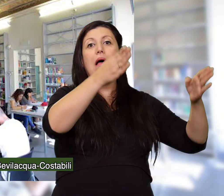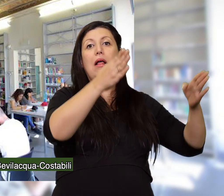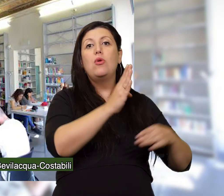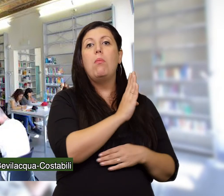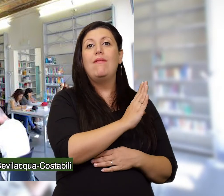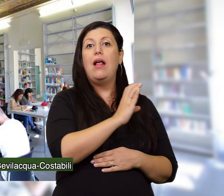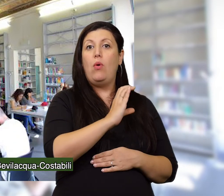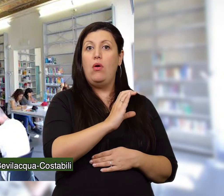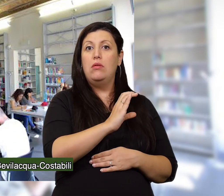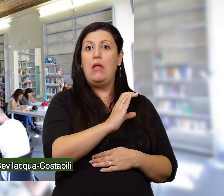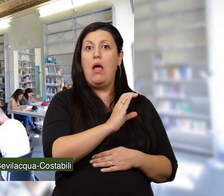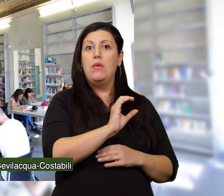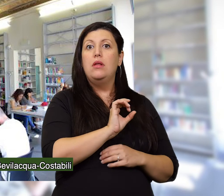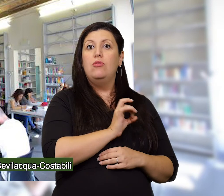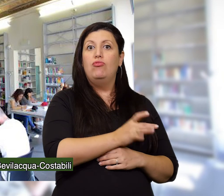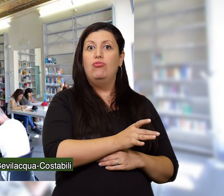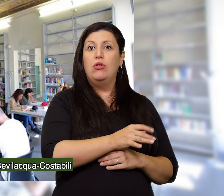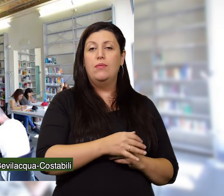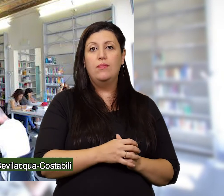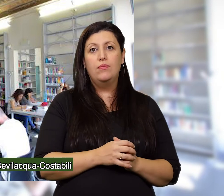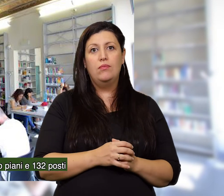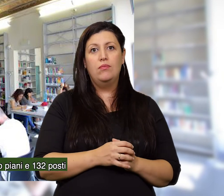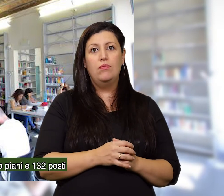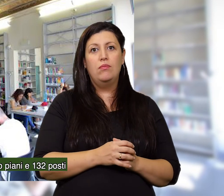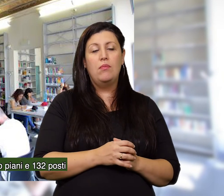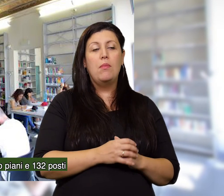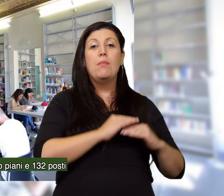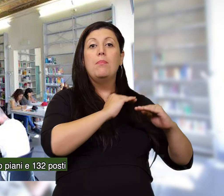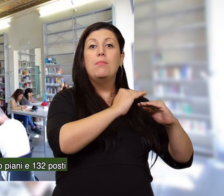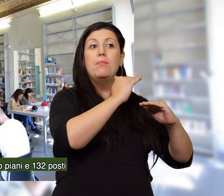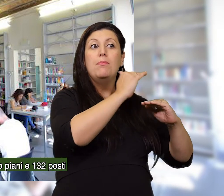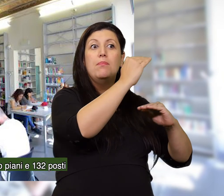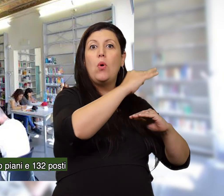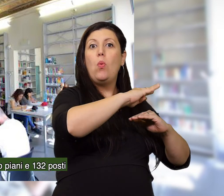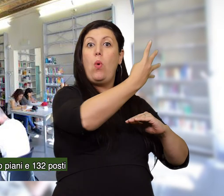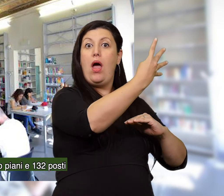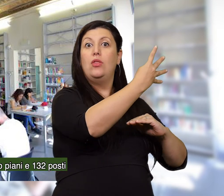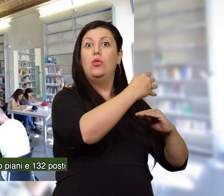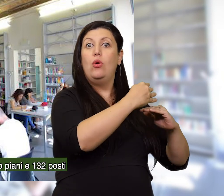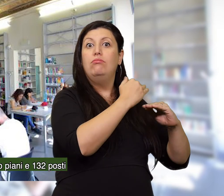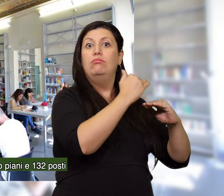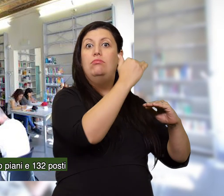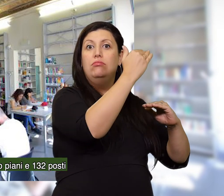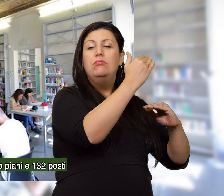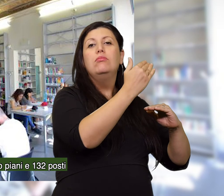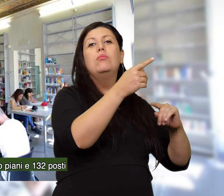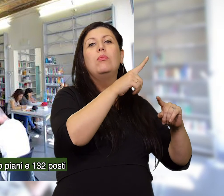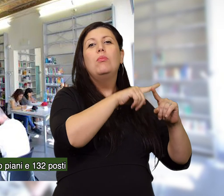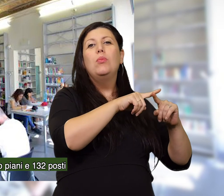Bevilacqua Costabili, con quattro piani e 132 posti nelle